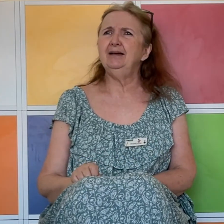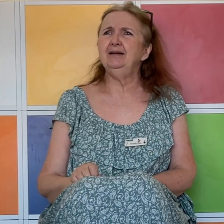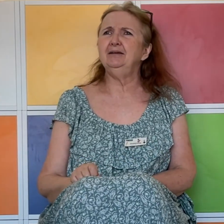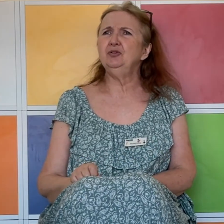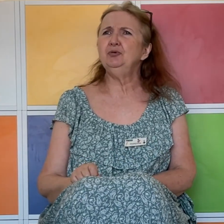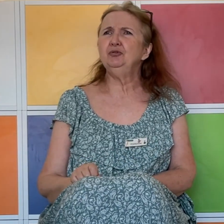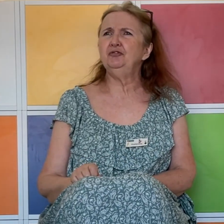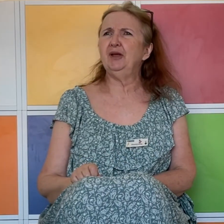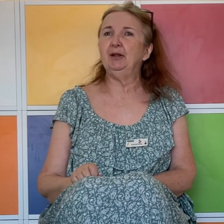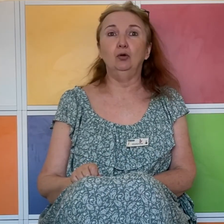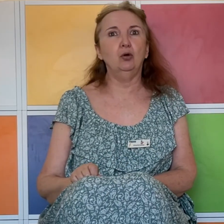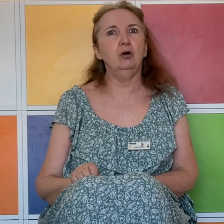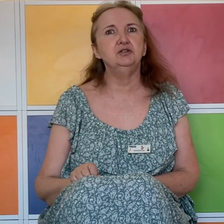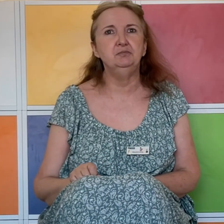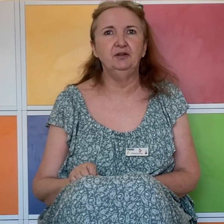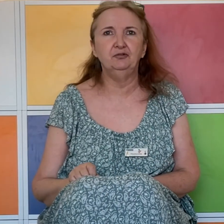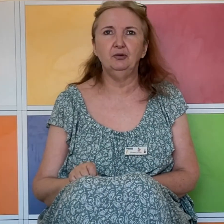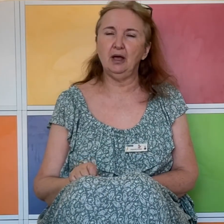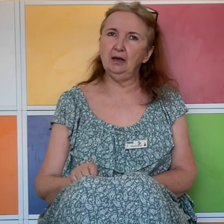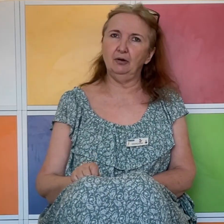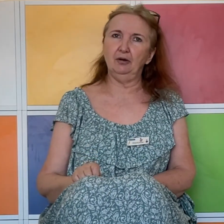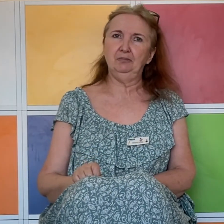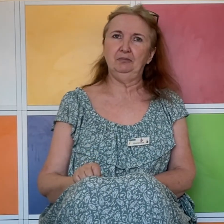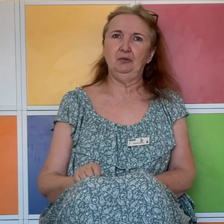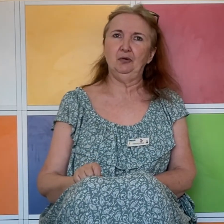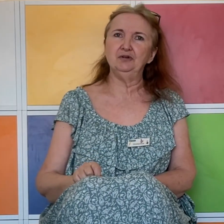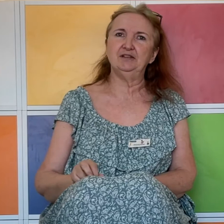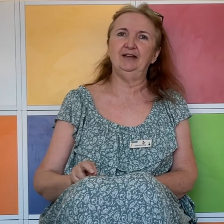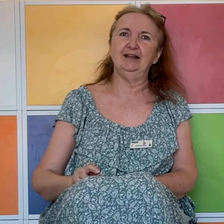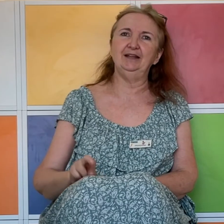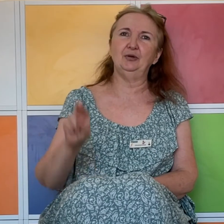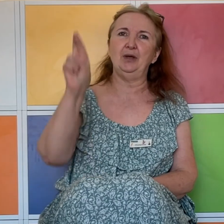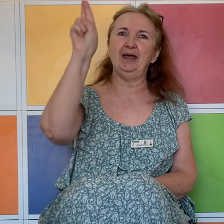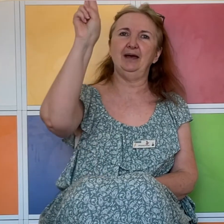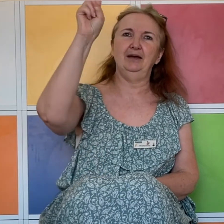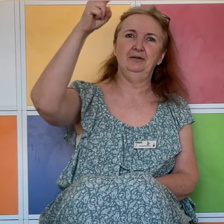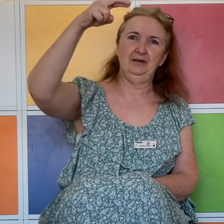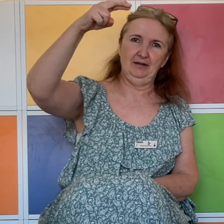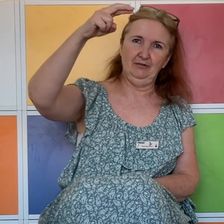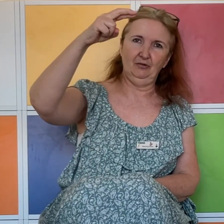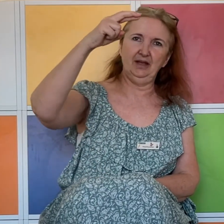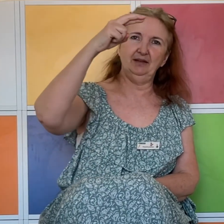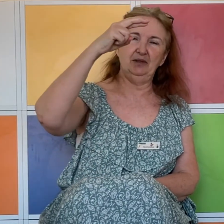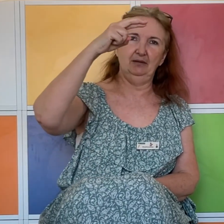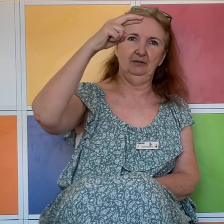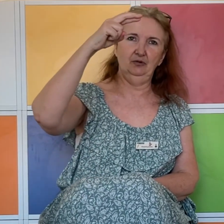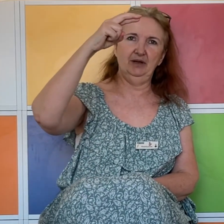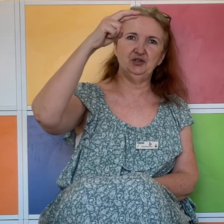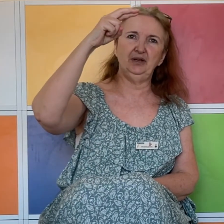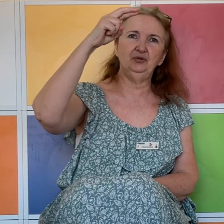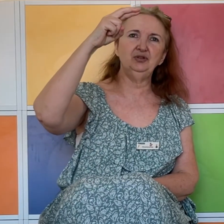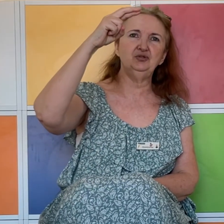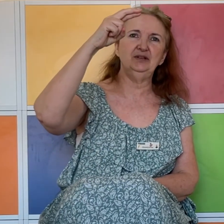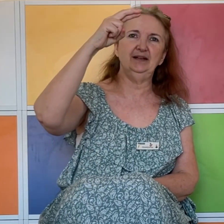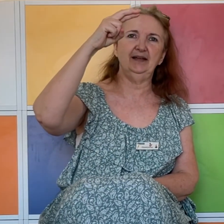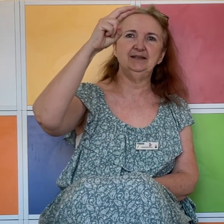Que peut-on faire maintenant ? Le rose, bien sûr. Alors, le rose avec la lettre R. Regardez bien. Le majeur est au-dessus de l'index.